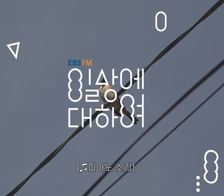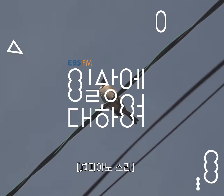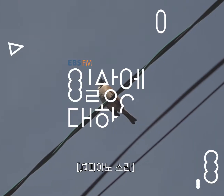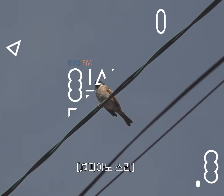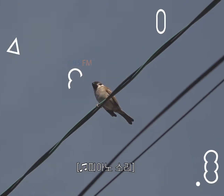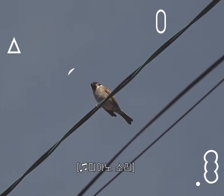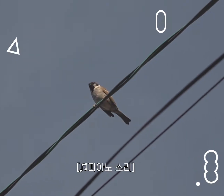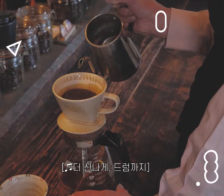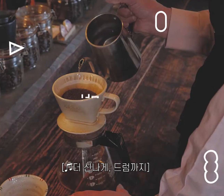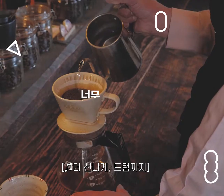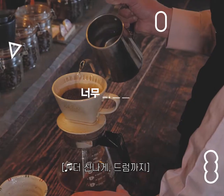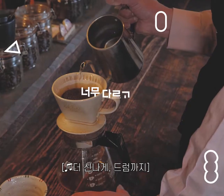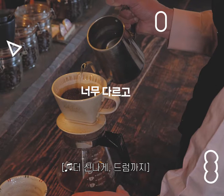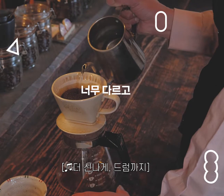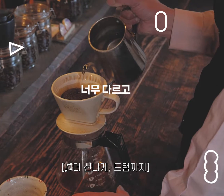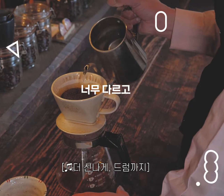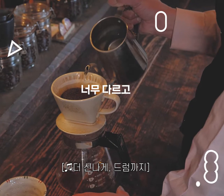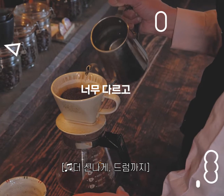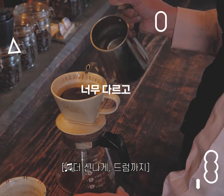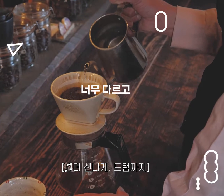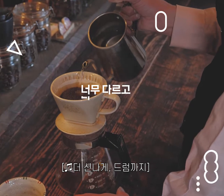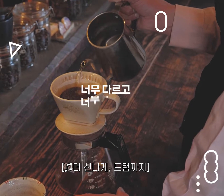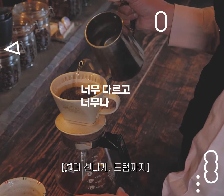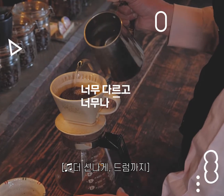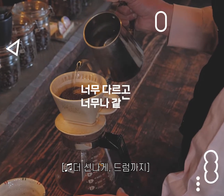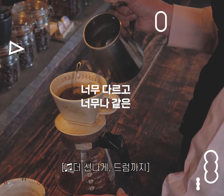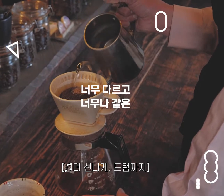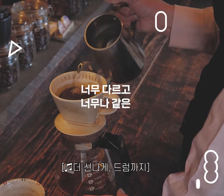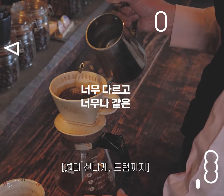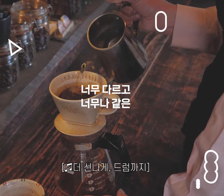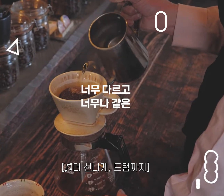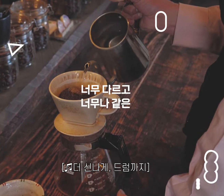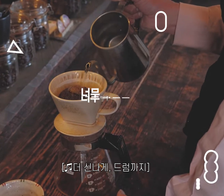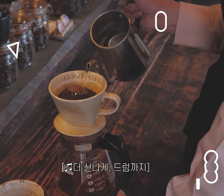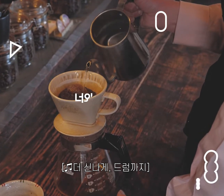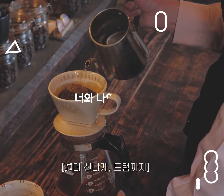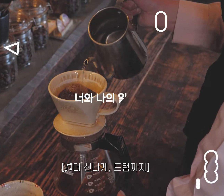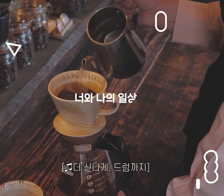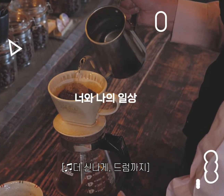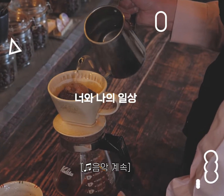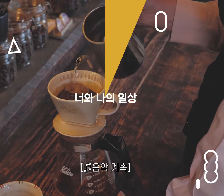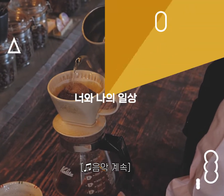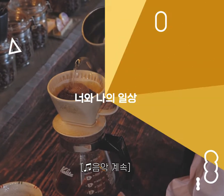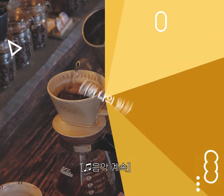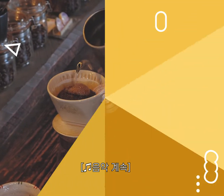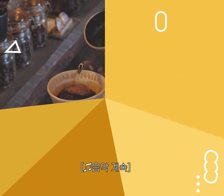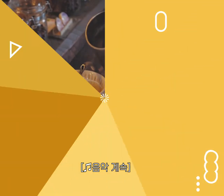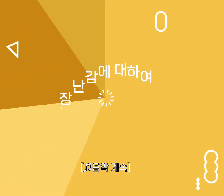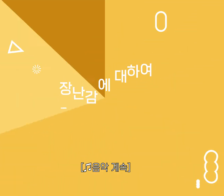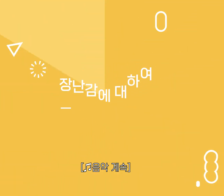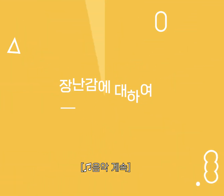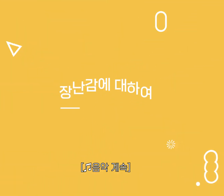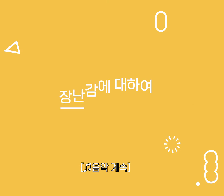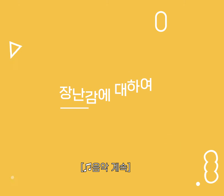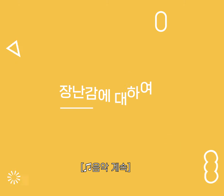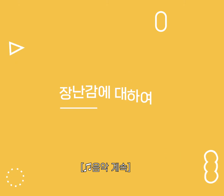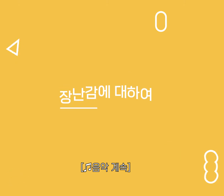너무 다르고 너무나 같은 너와 나의 일상 장난감에 대하여